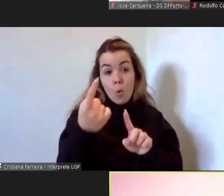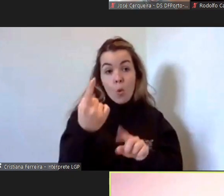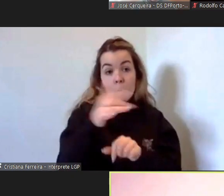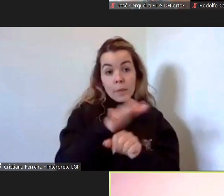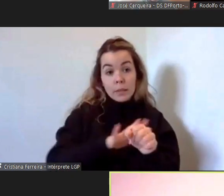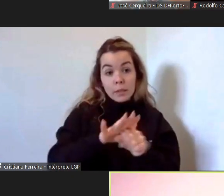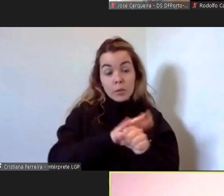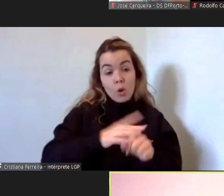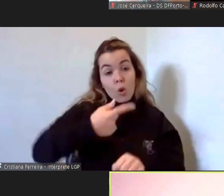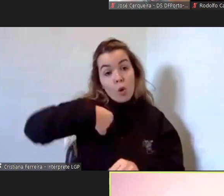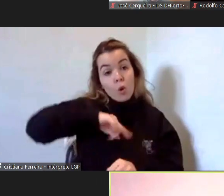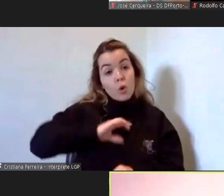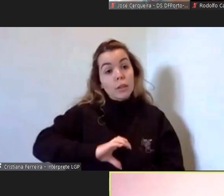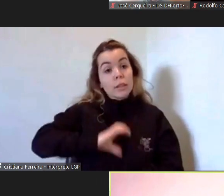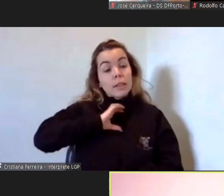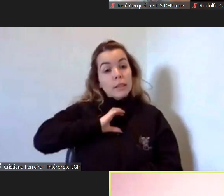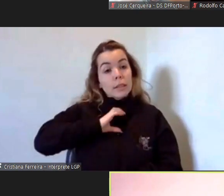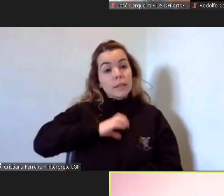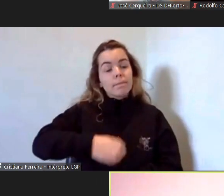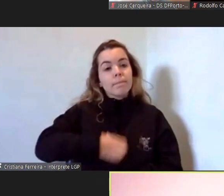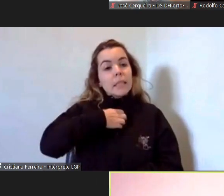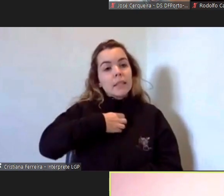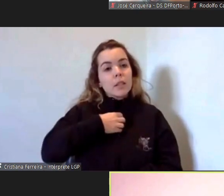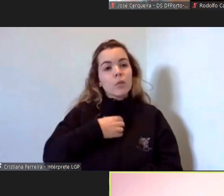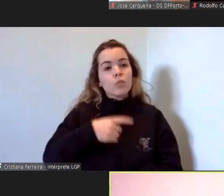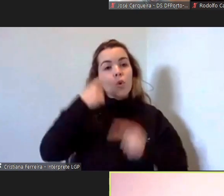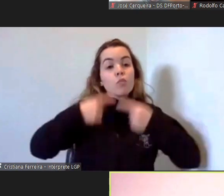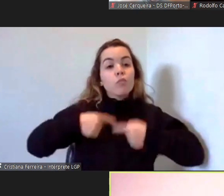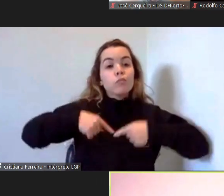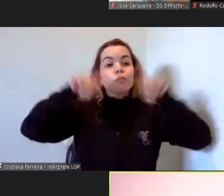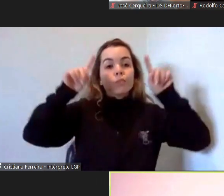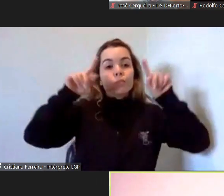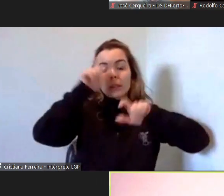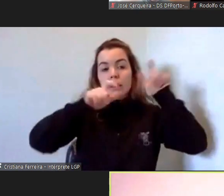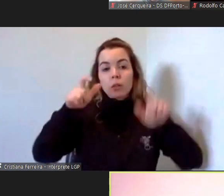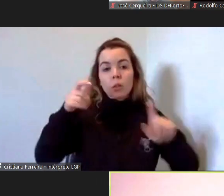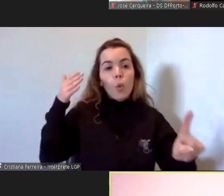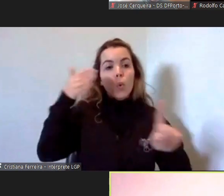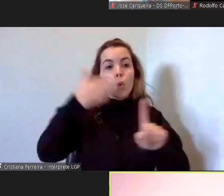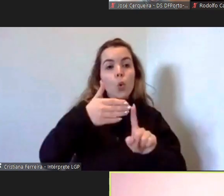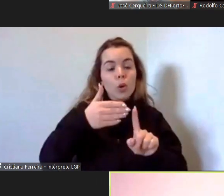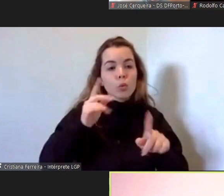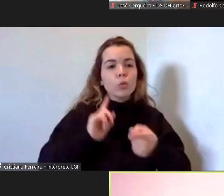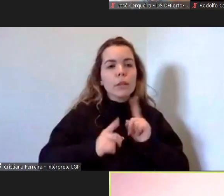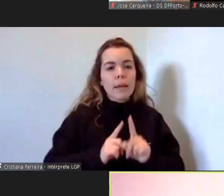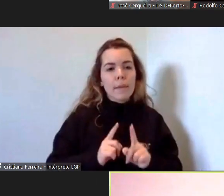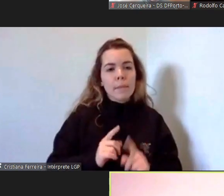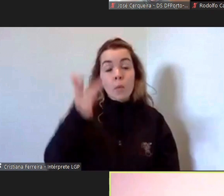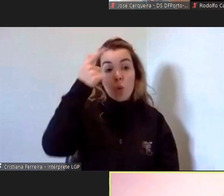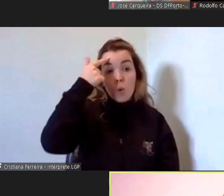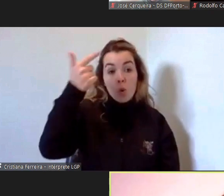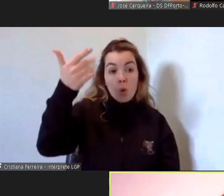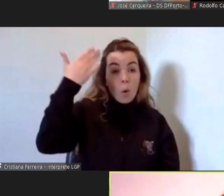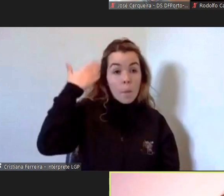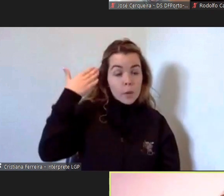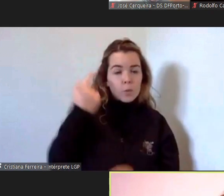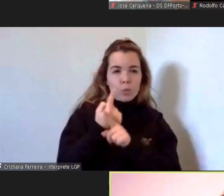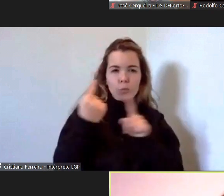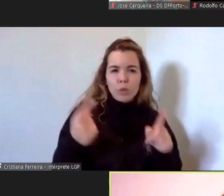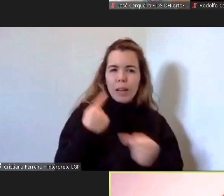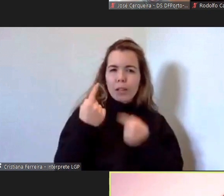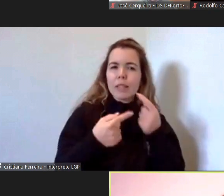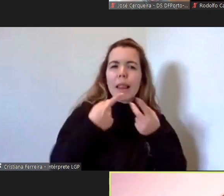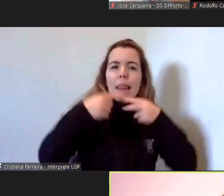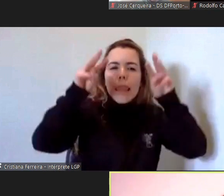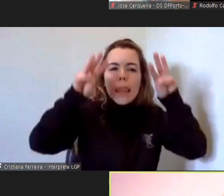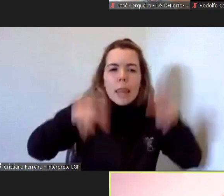sentimos com o nosso público-alvo que é até a compreensão a compreensão porque muitas vezes é uma linguagem que não